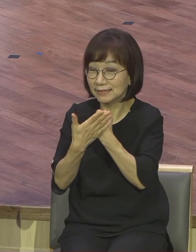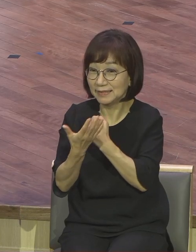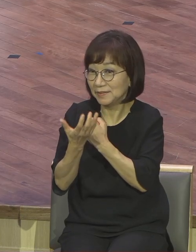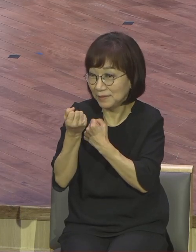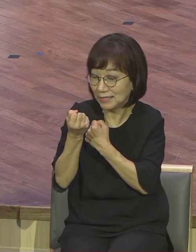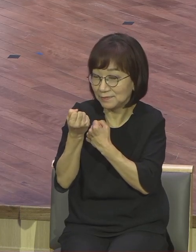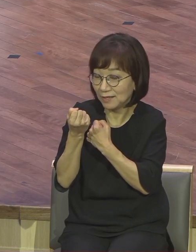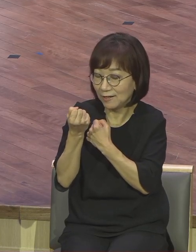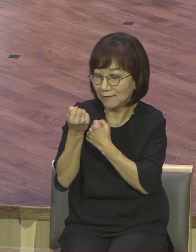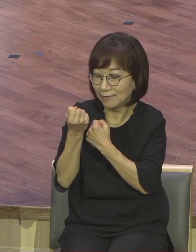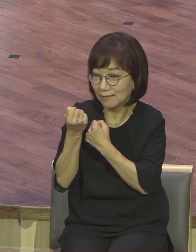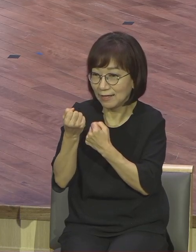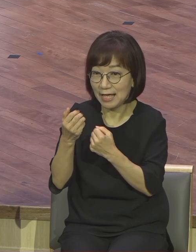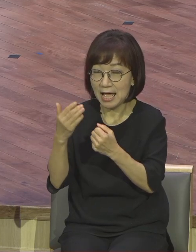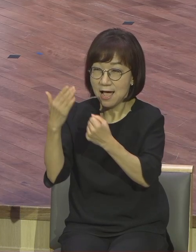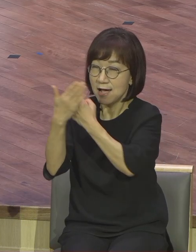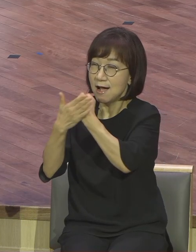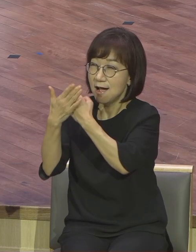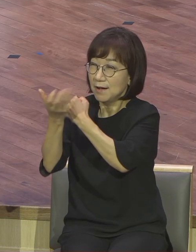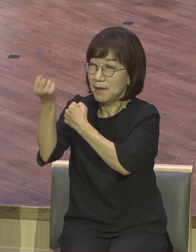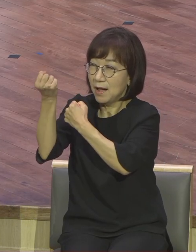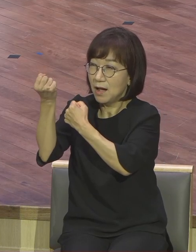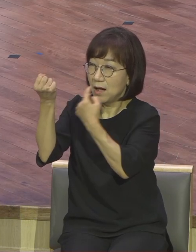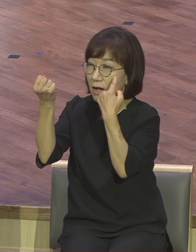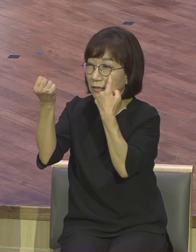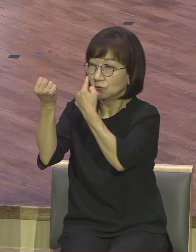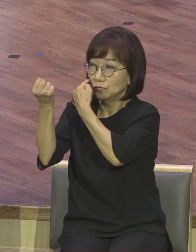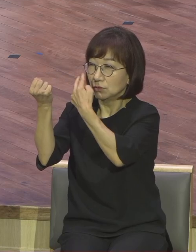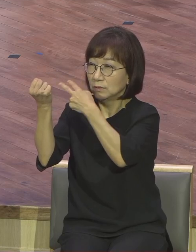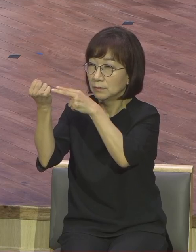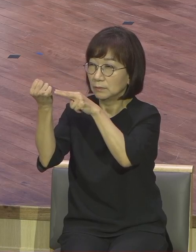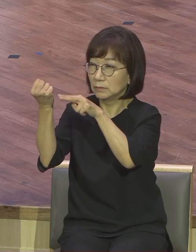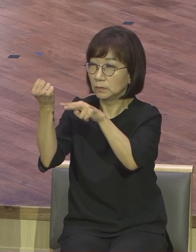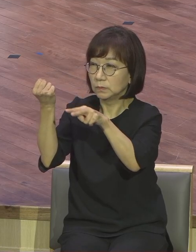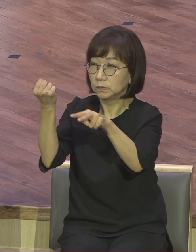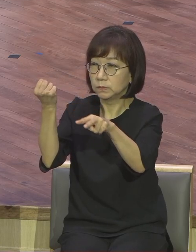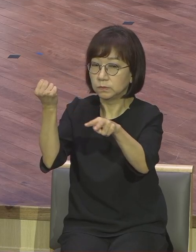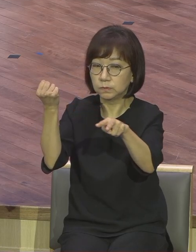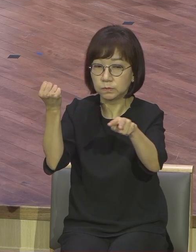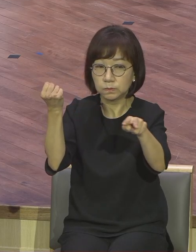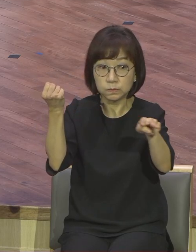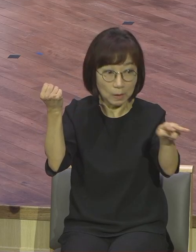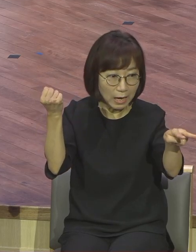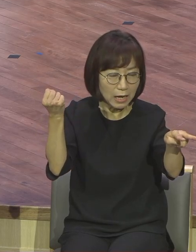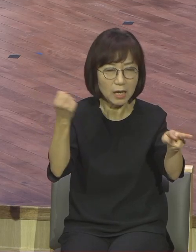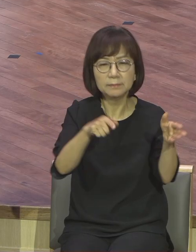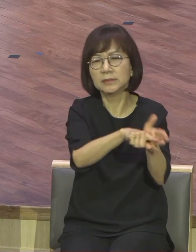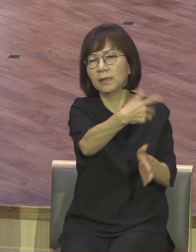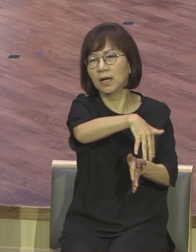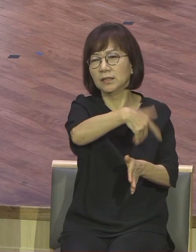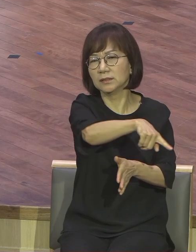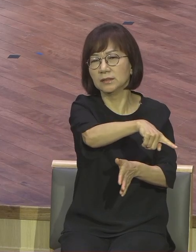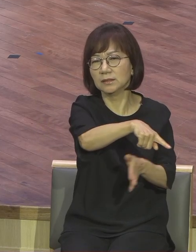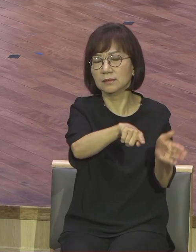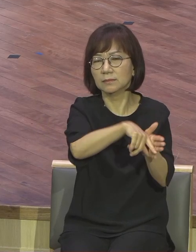현장을 보게 돼요 정말 내가 구원받았다면 내가 그렇게 우상순비하면서 사단에게 속아가지고 그렇게